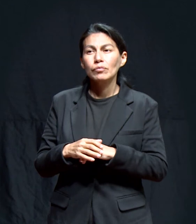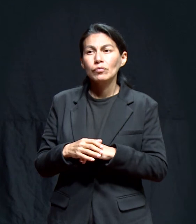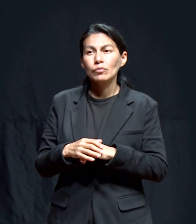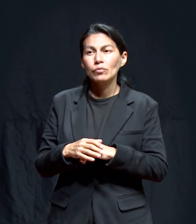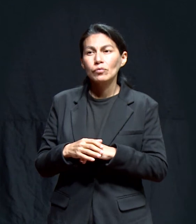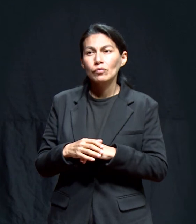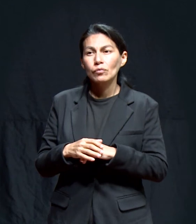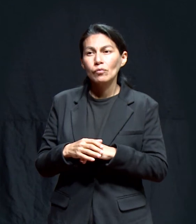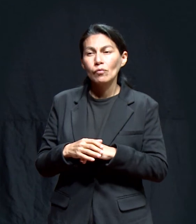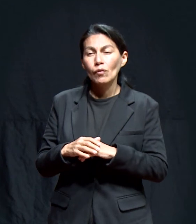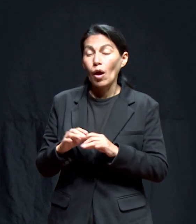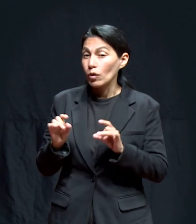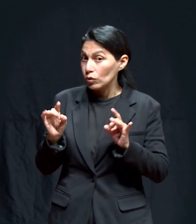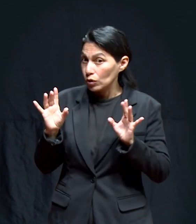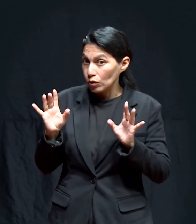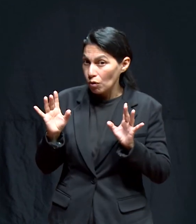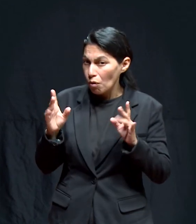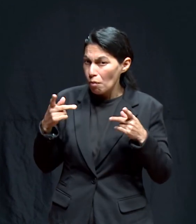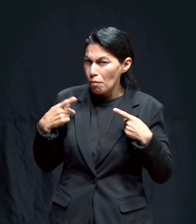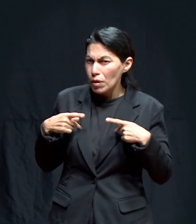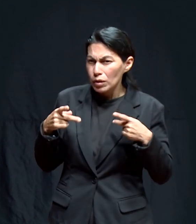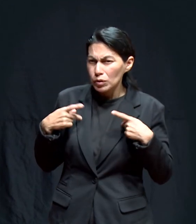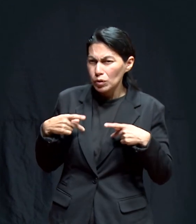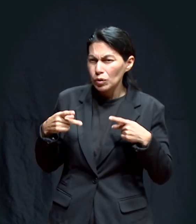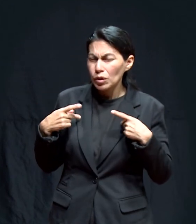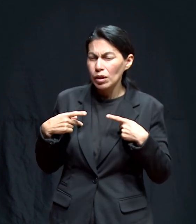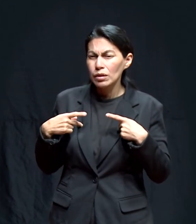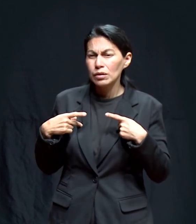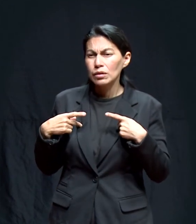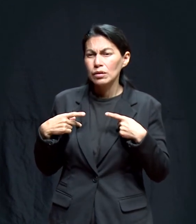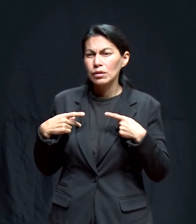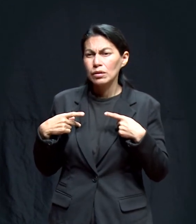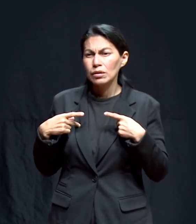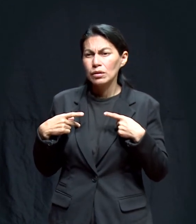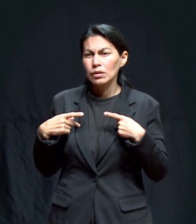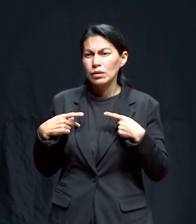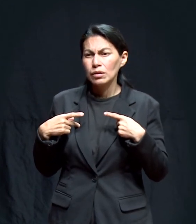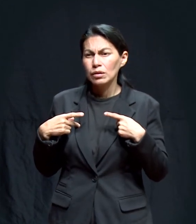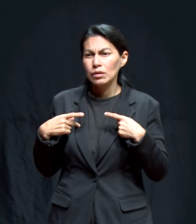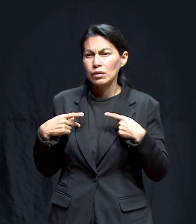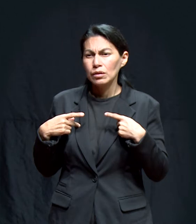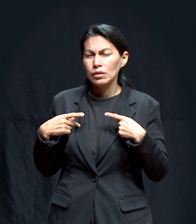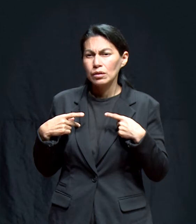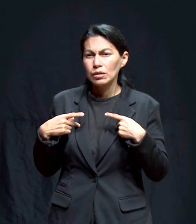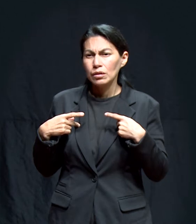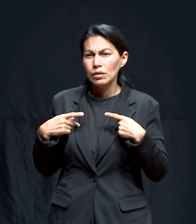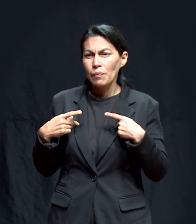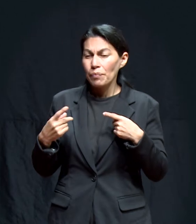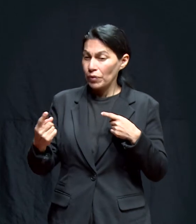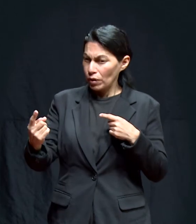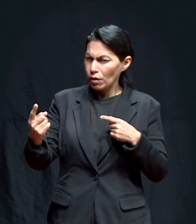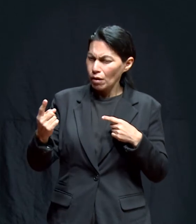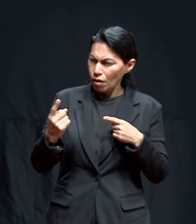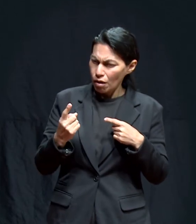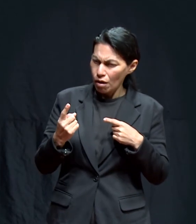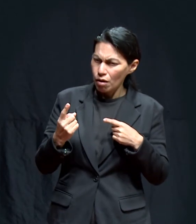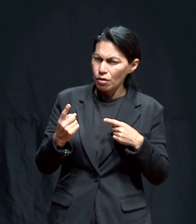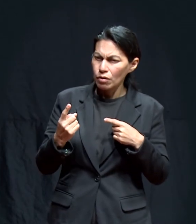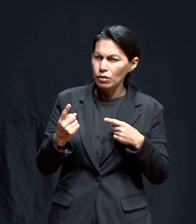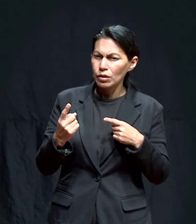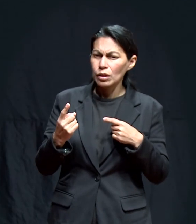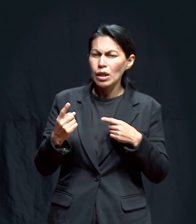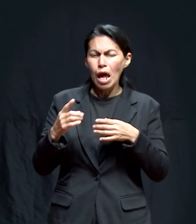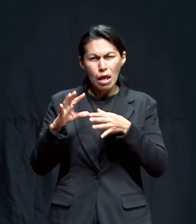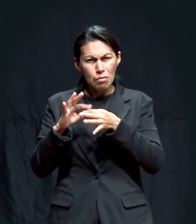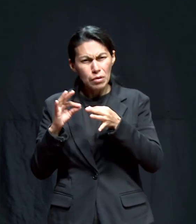cierto día, dice que llegaron unas personas, y les empezó a